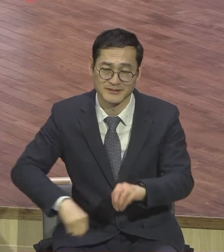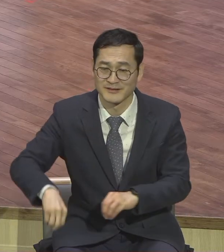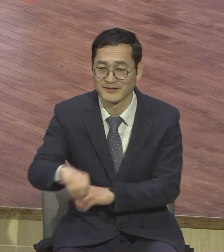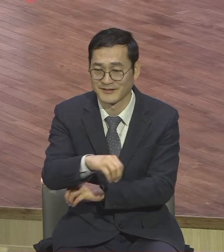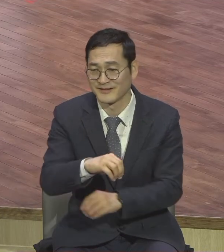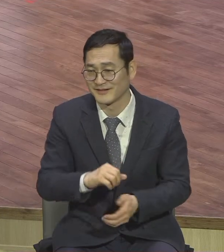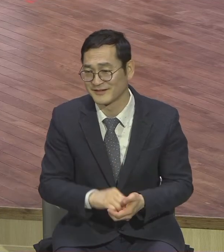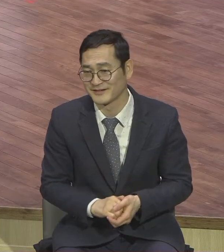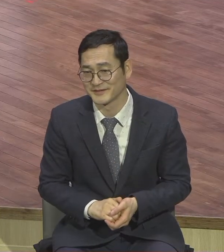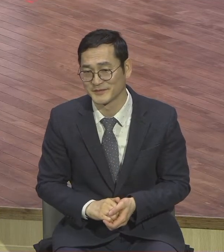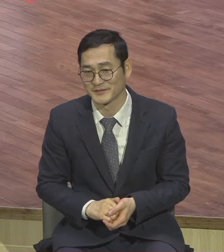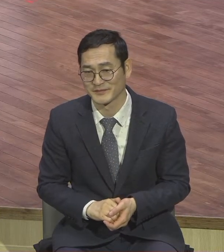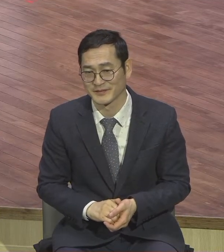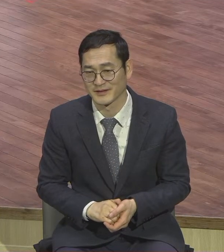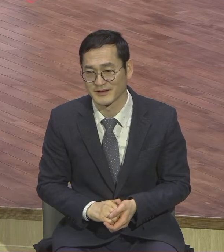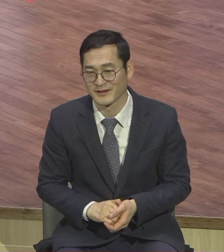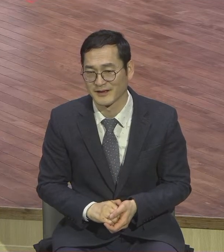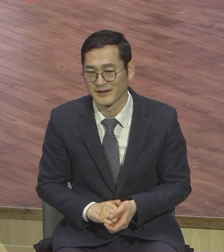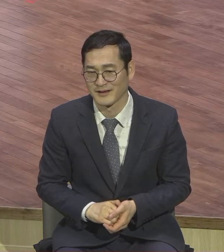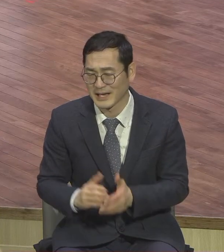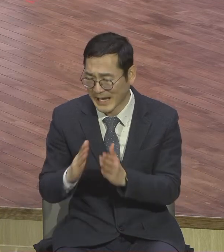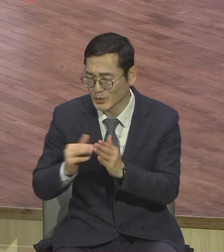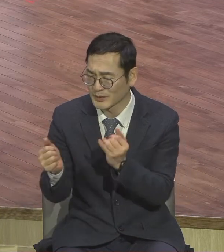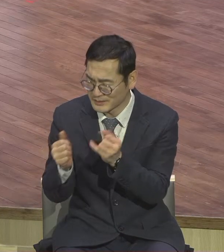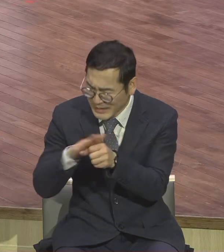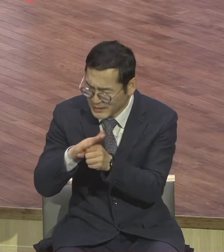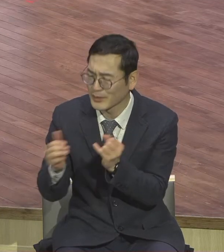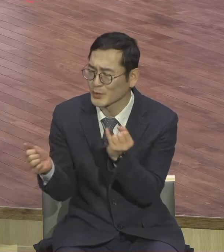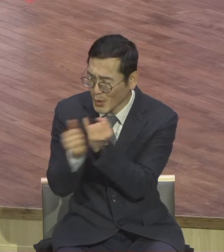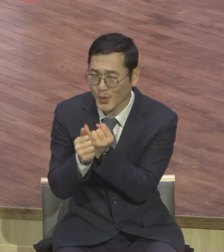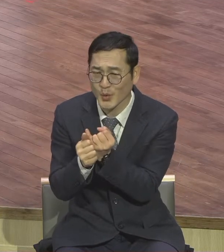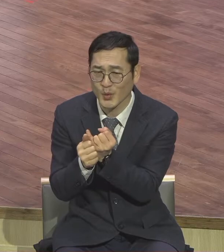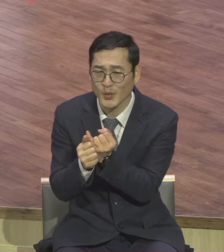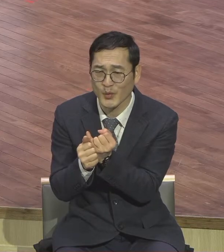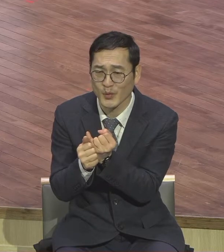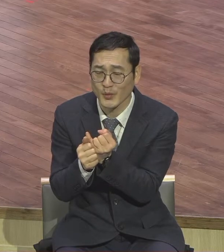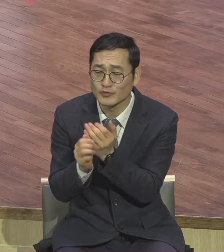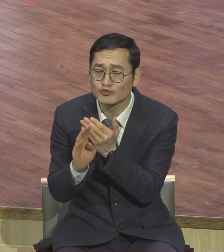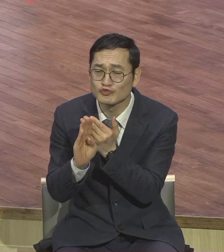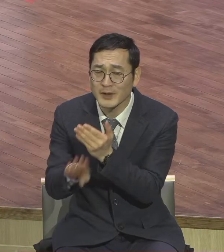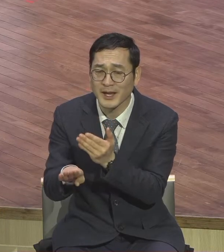내가 볼 때는 죽을 때까지도 하나가 안 돼요